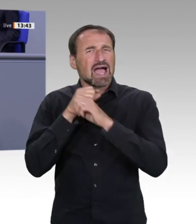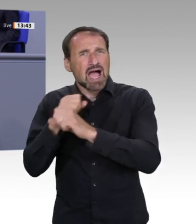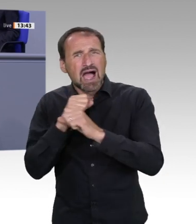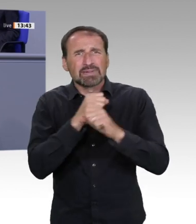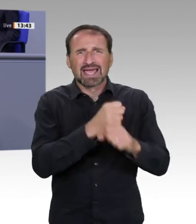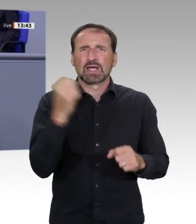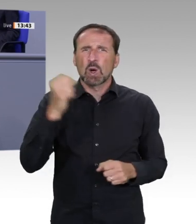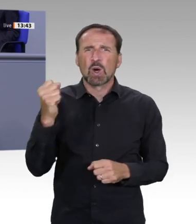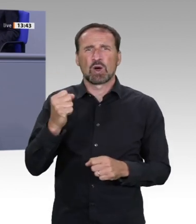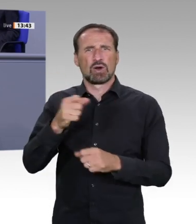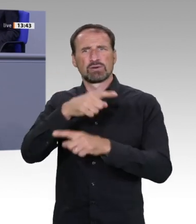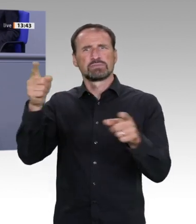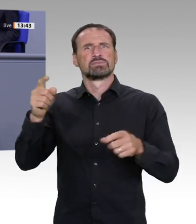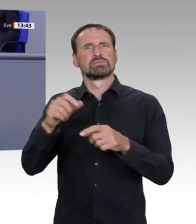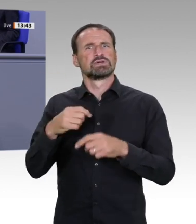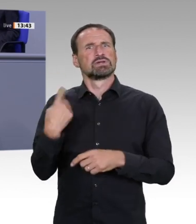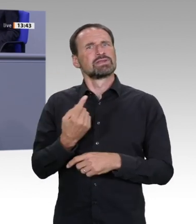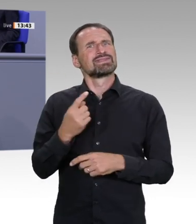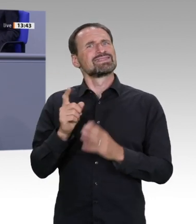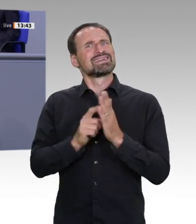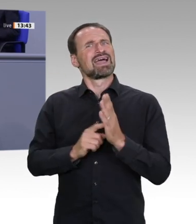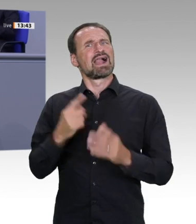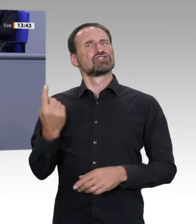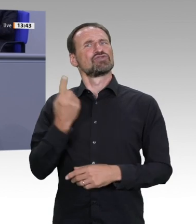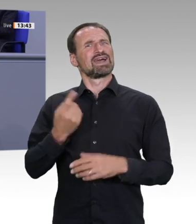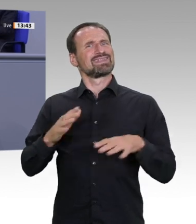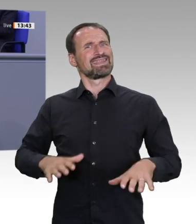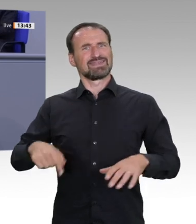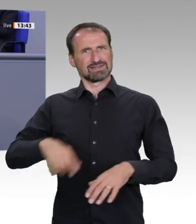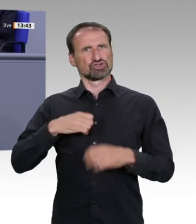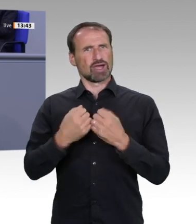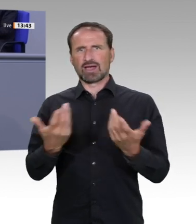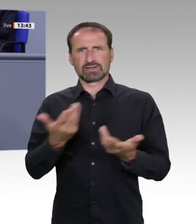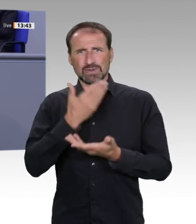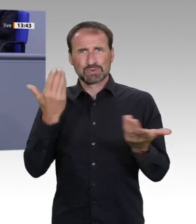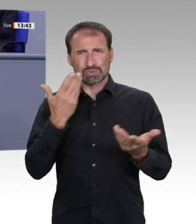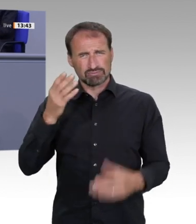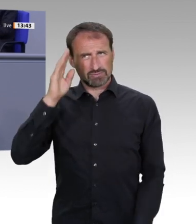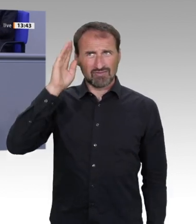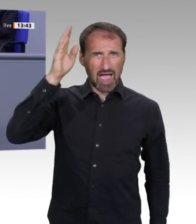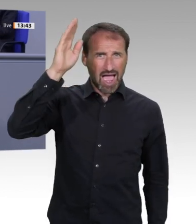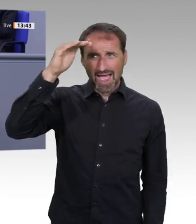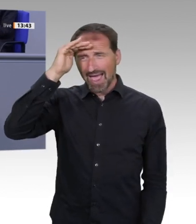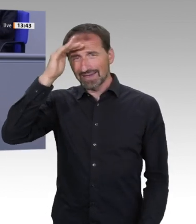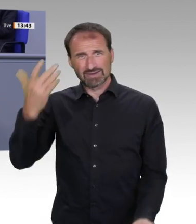zentralen KI-Campus als international sichtbares Leuchtturmprojekt zu errichten. Nicht, um die bestehenden